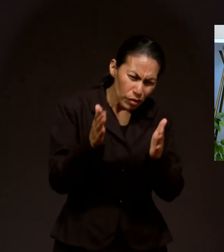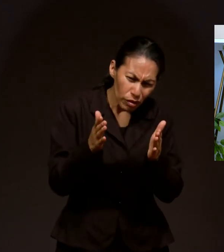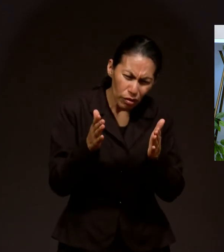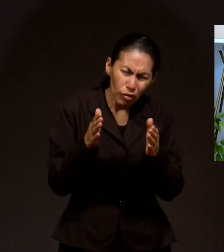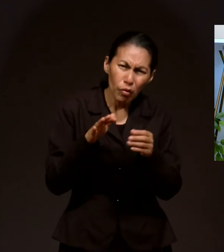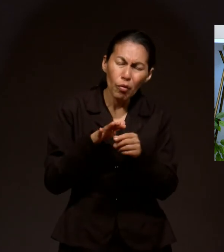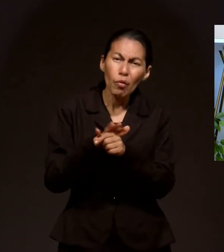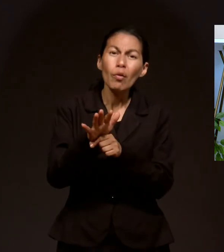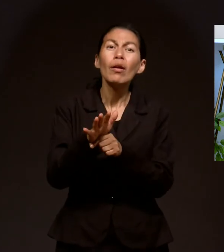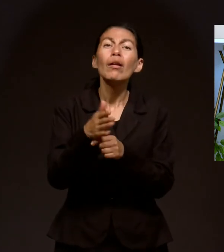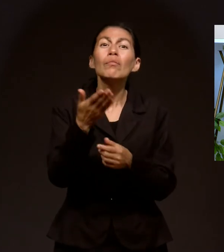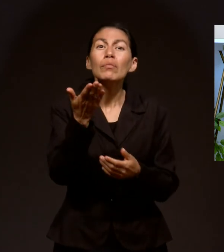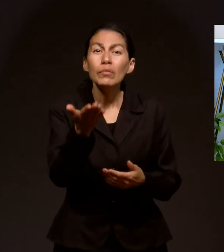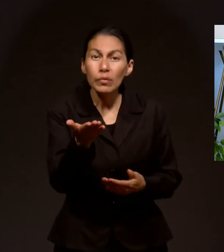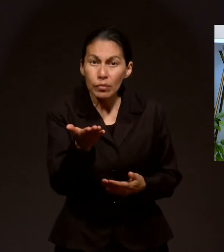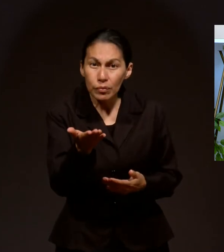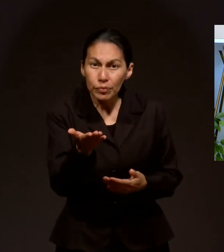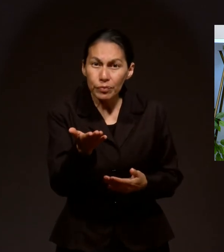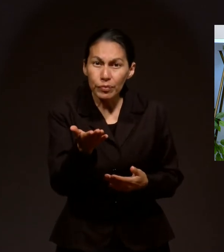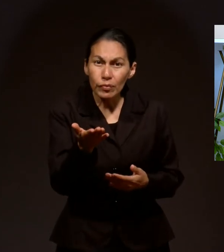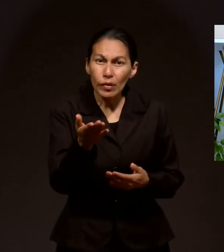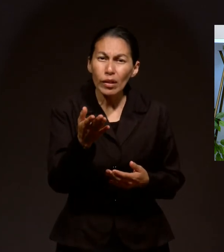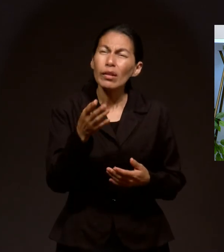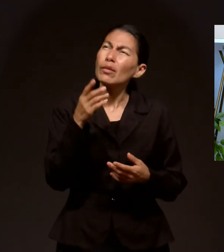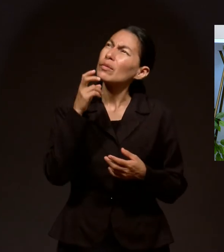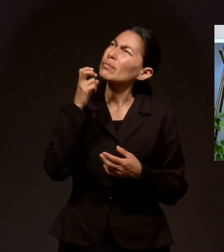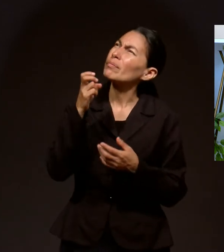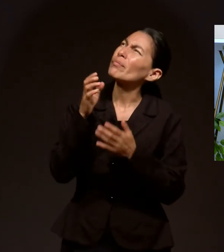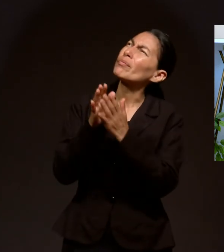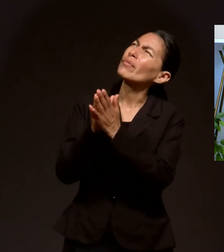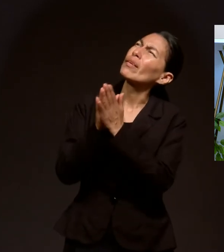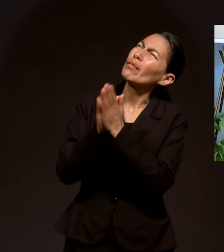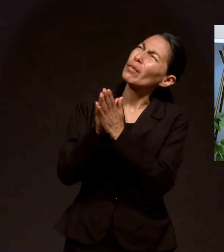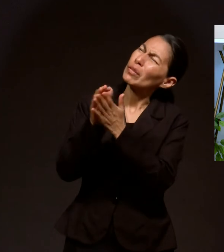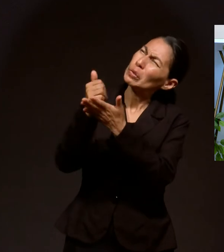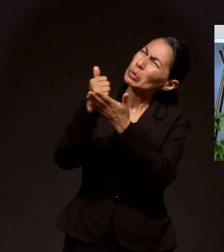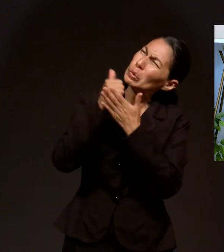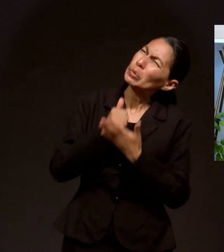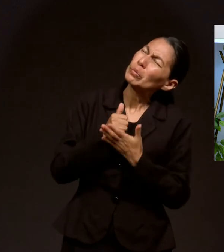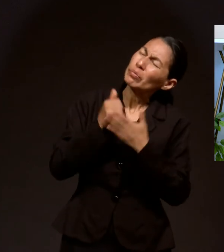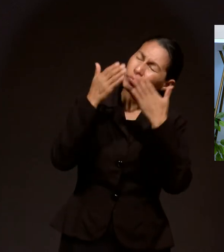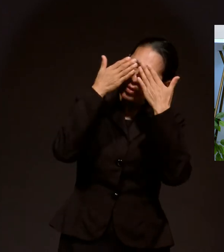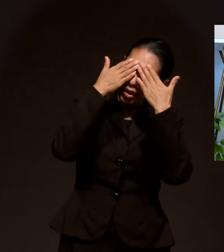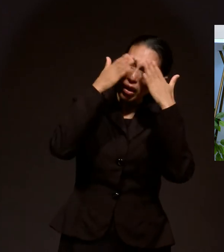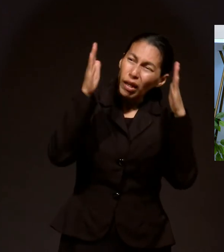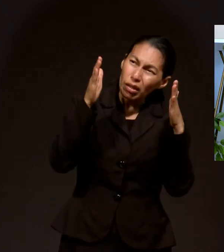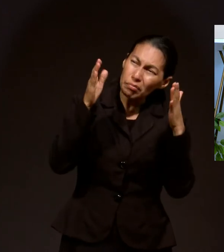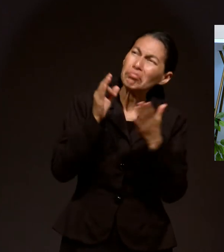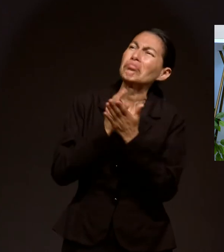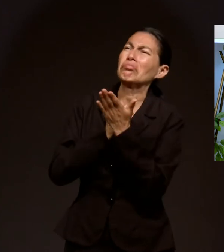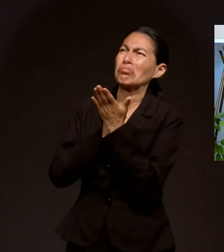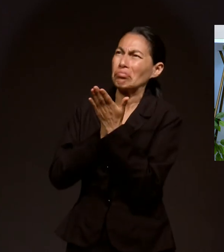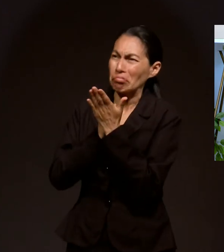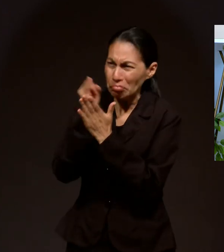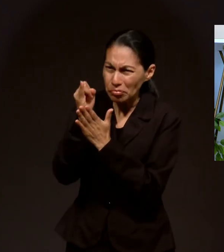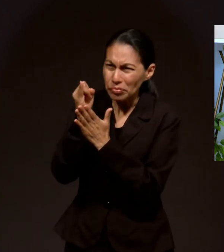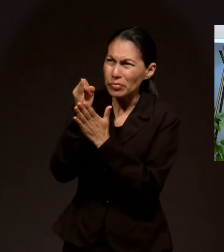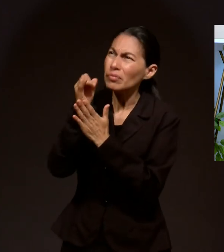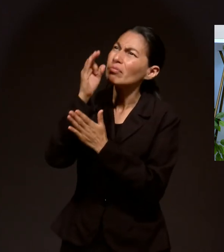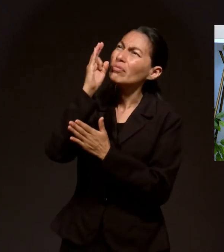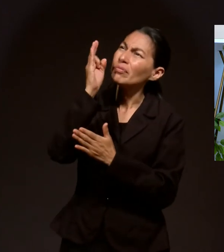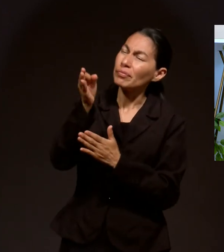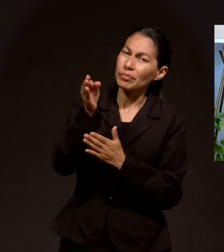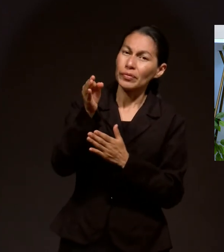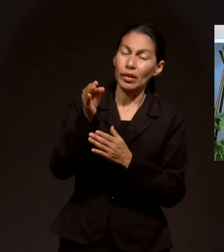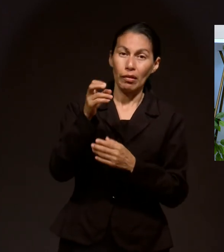y seguirlo con todas las fuerzas de tu corazón y de todo lo que eres y